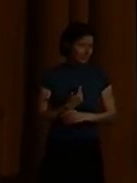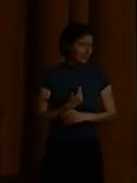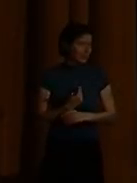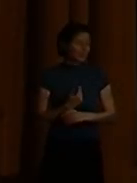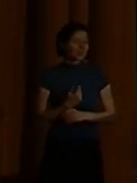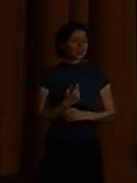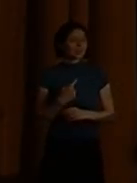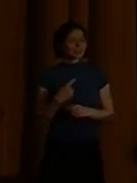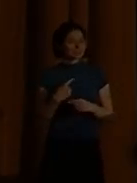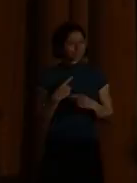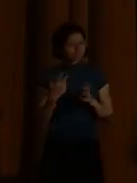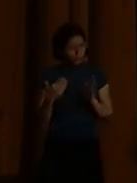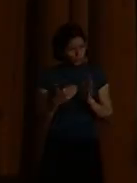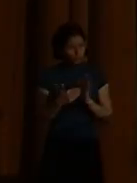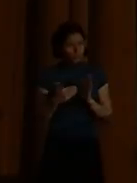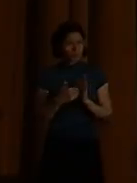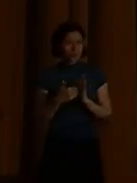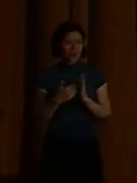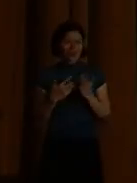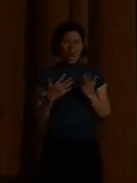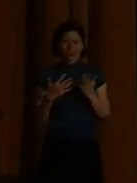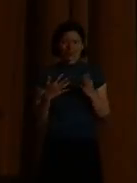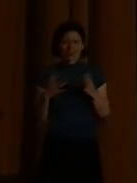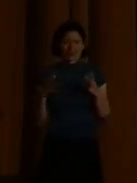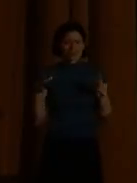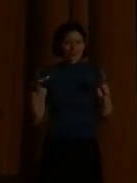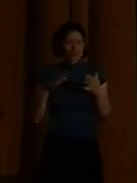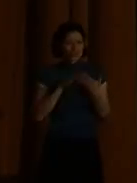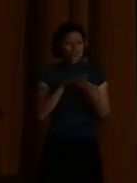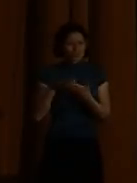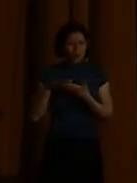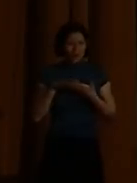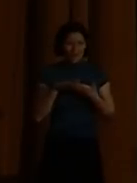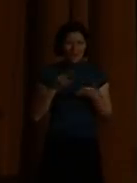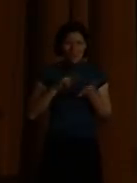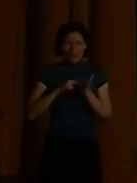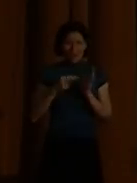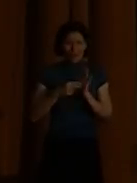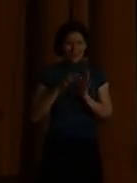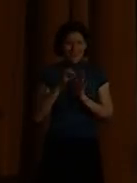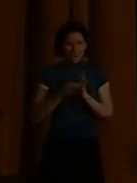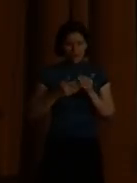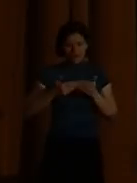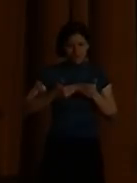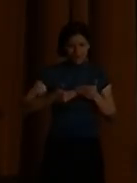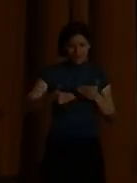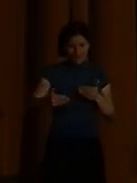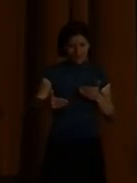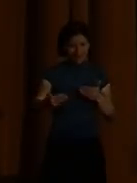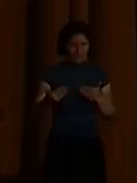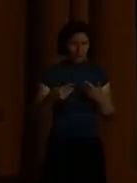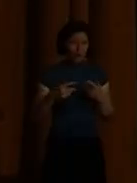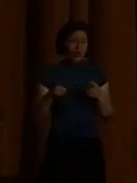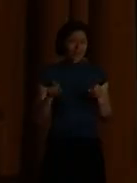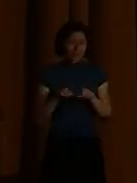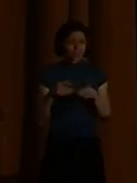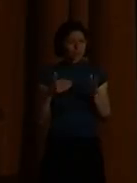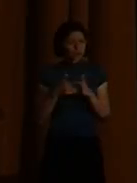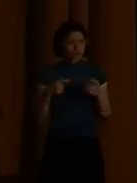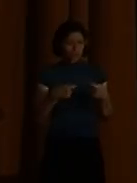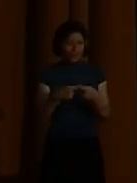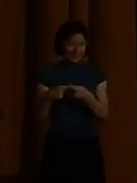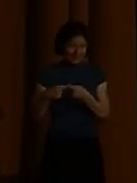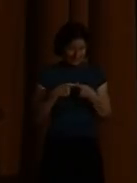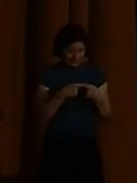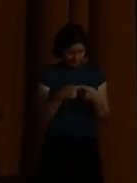Dann brauchen wir gemeinsame Planungszeiten für das Team. Im Stundenplan verankert. Wir brauchen wir, dass wir